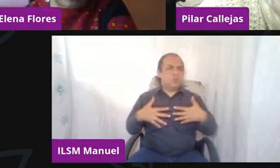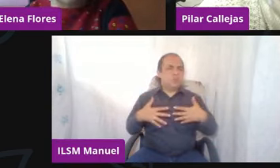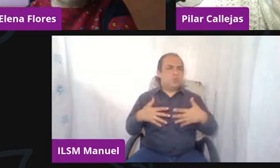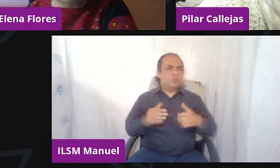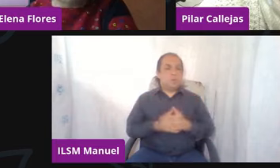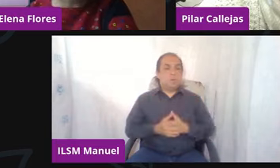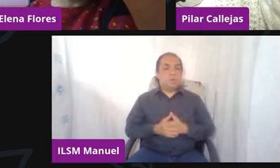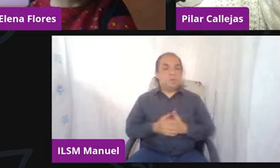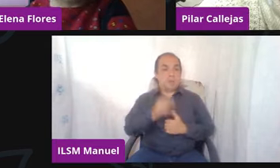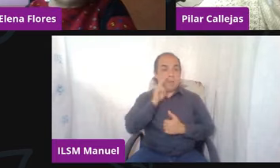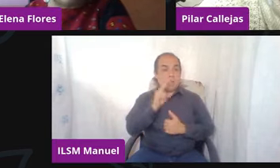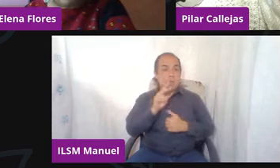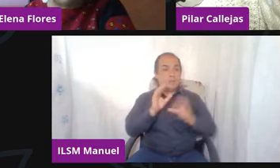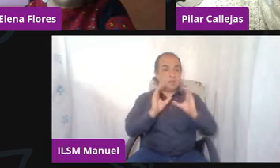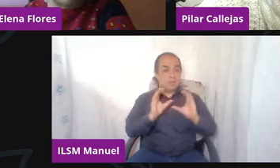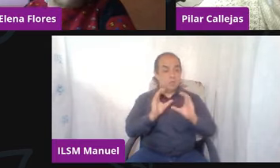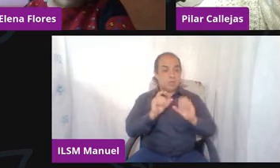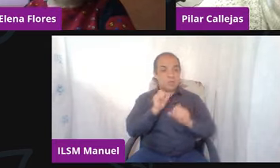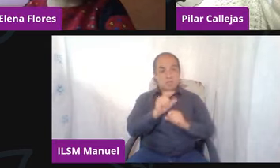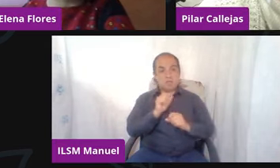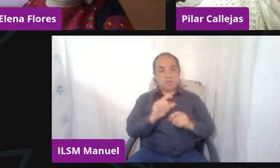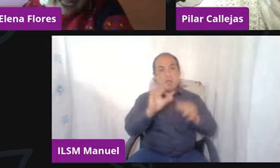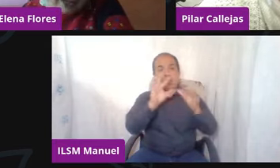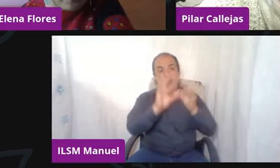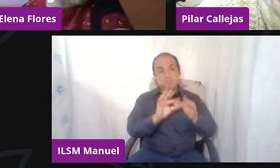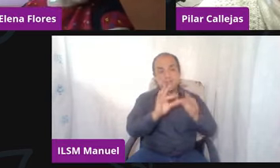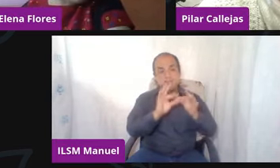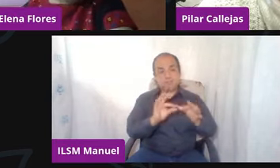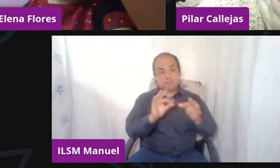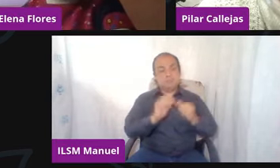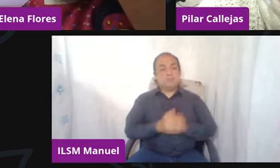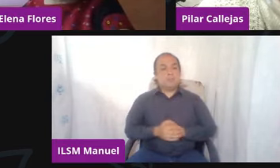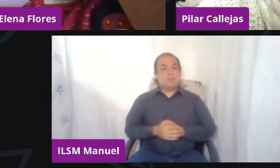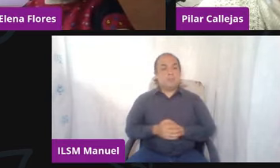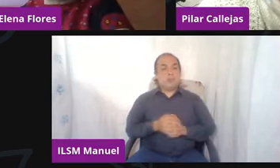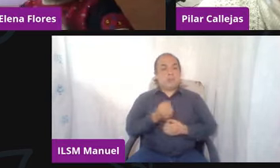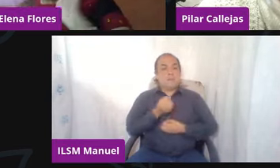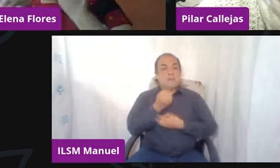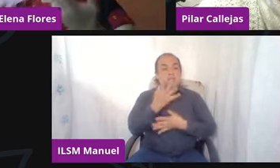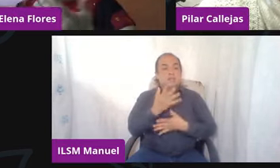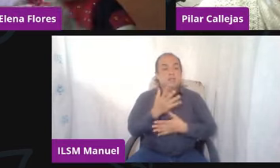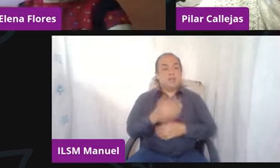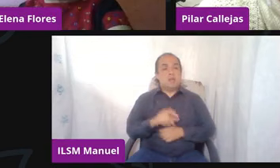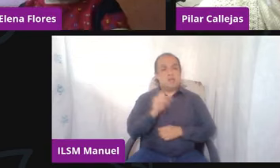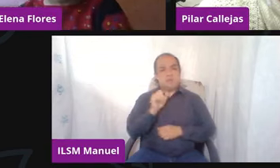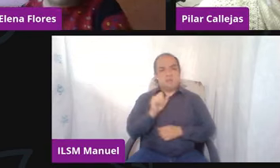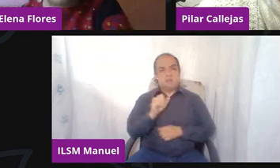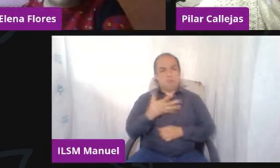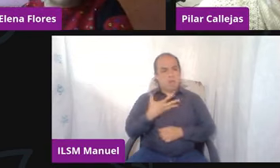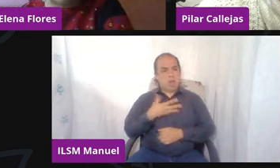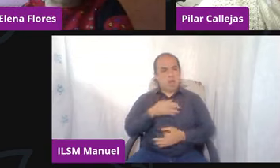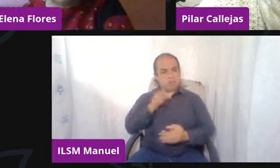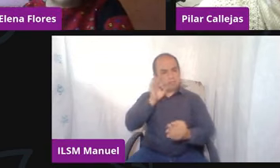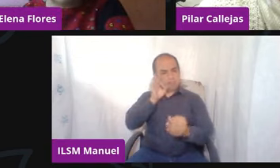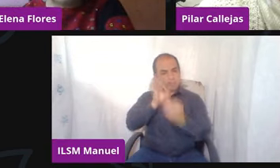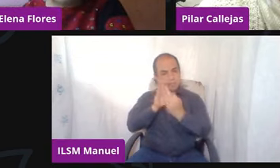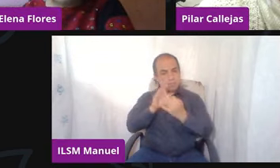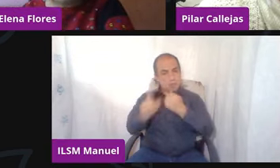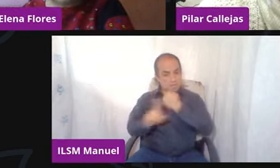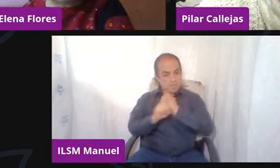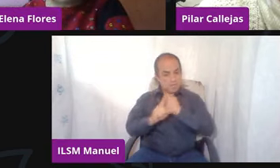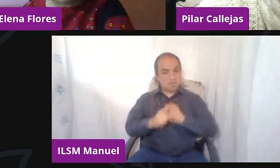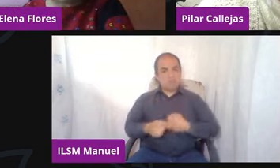y cuidar y externalizar afrontar con resiliencia sí pero también con un enfoque pues